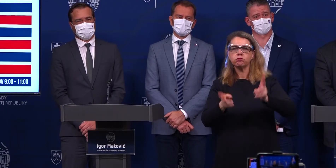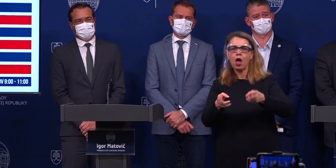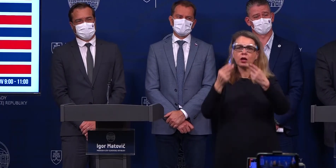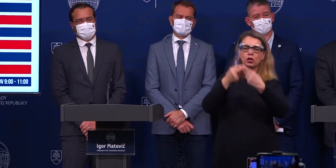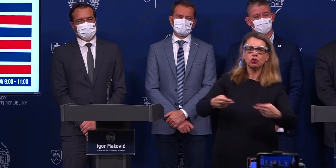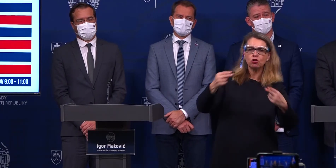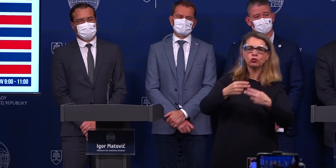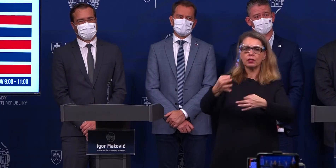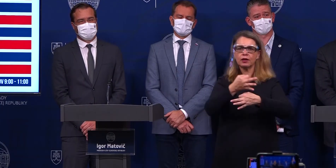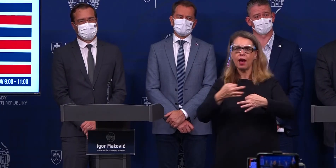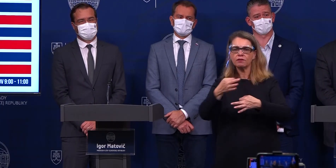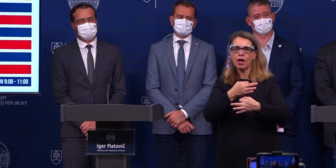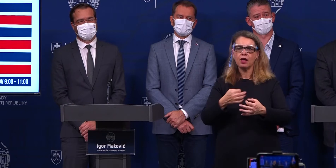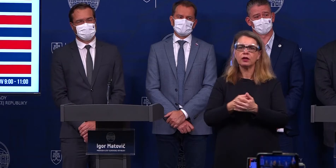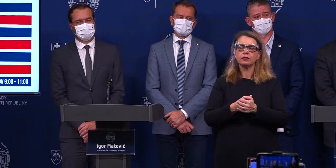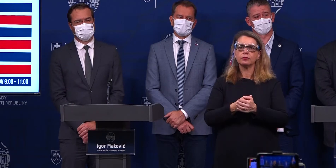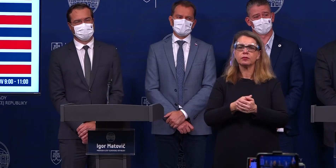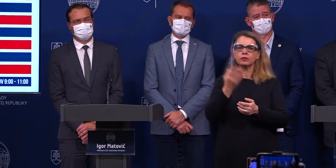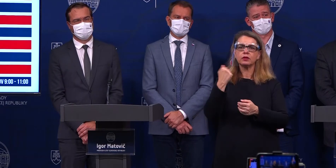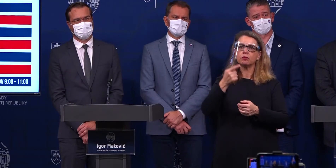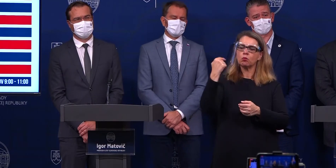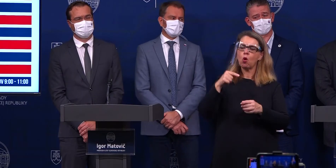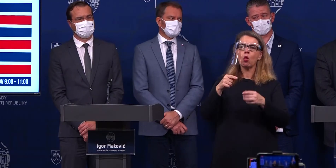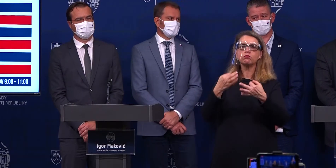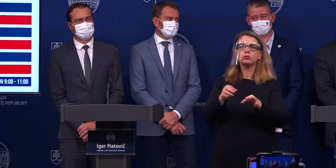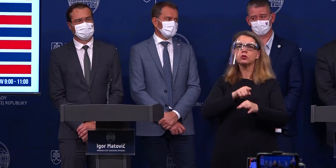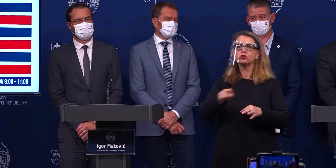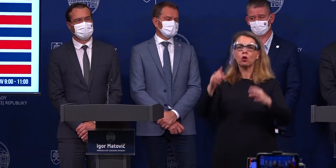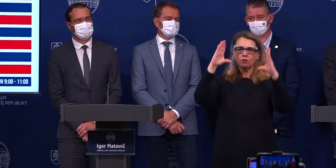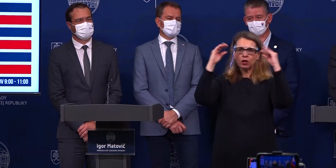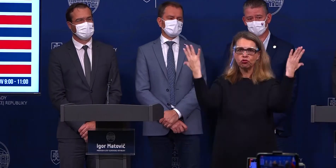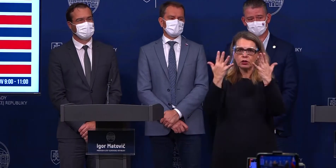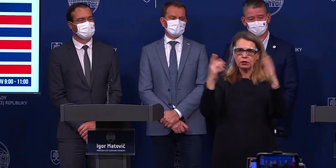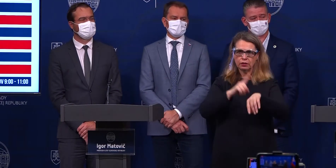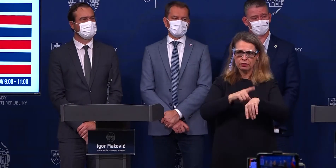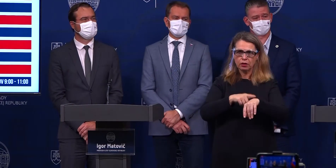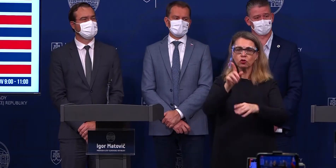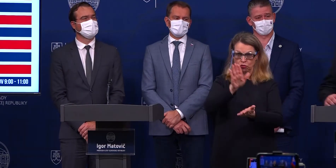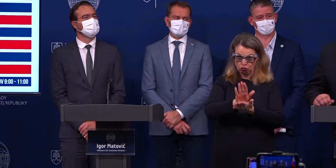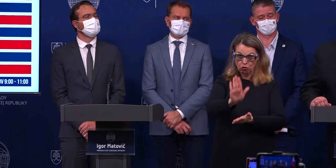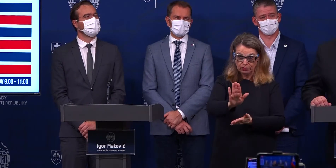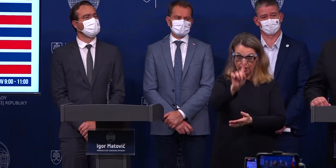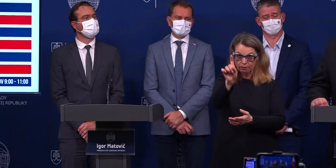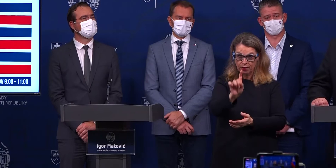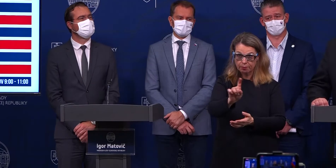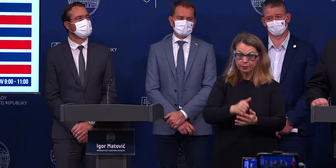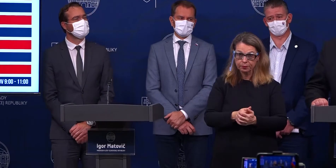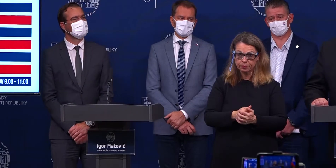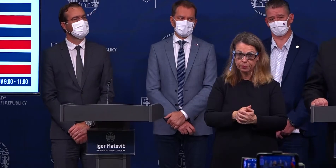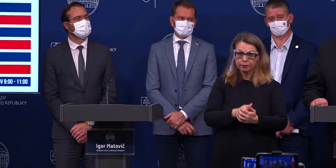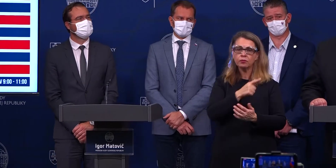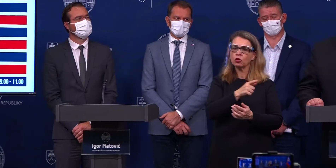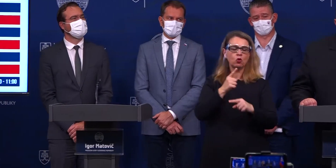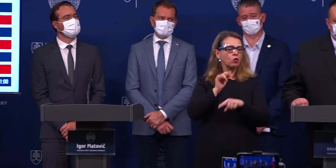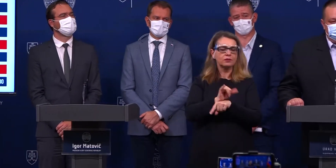reštaurácií. V súčasnosti vlastne to bolo do desiatej večer. Či to takto bude aj naďalej? Tieto otváracie hodiny